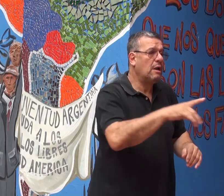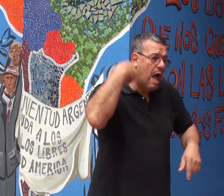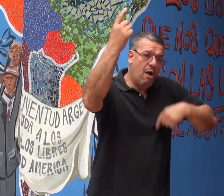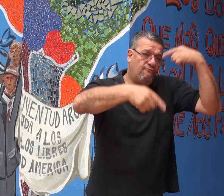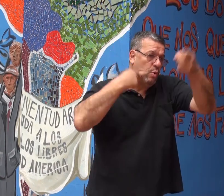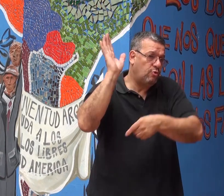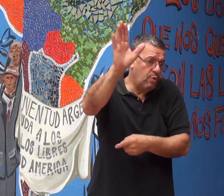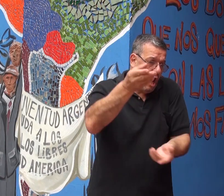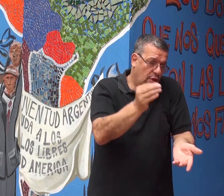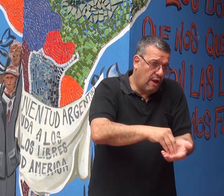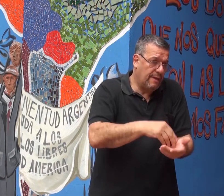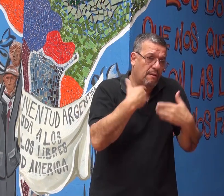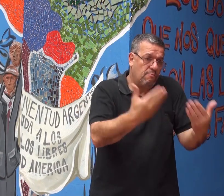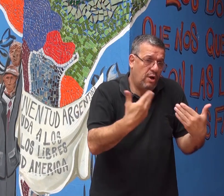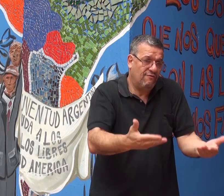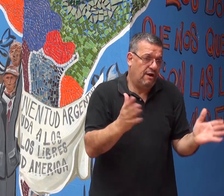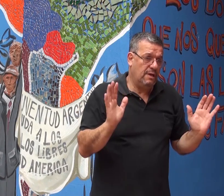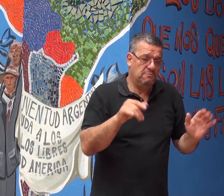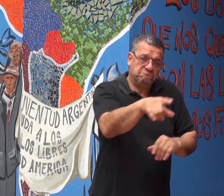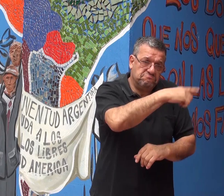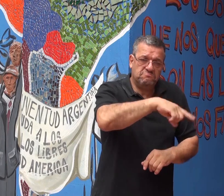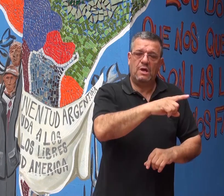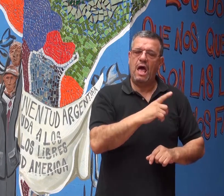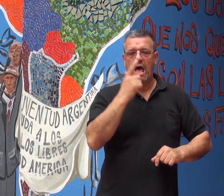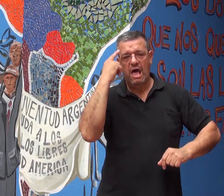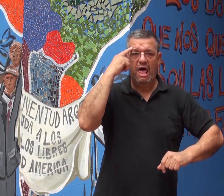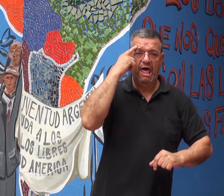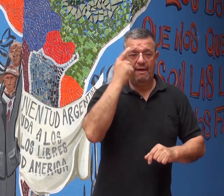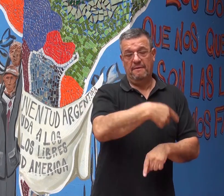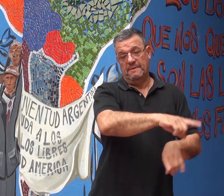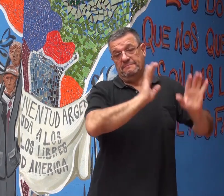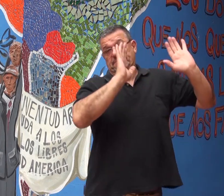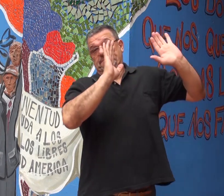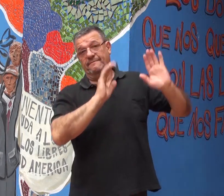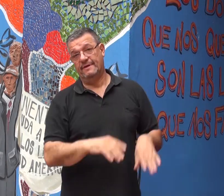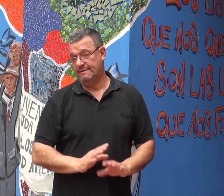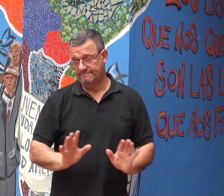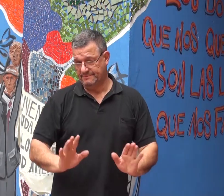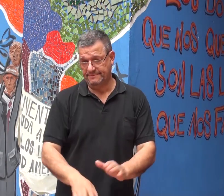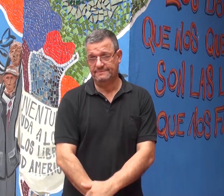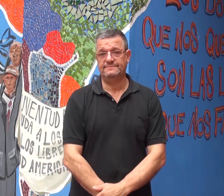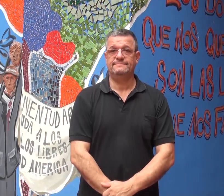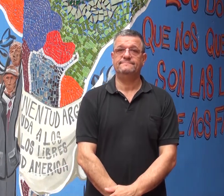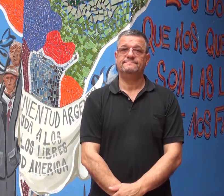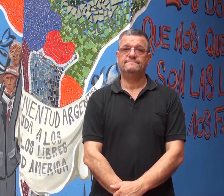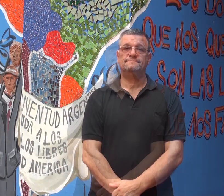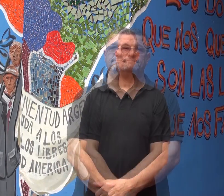sigo difundiéndolo. Cuando puedan, en el futuro les digo que pueden hacerlo cuando tengan otra oportunidad para que tengan conciencia. Es una decisión de cada uno.